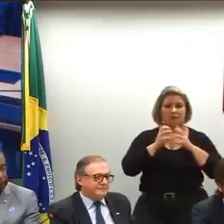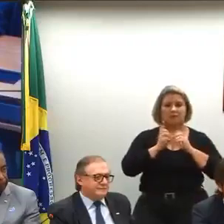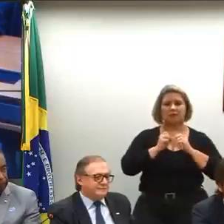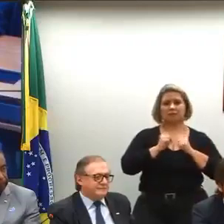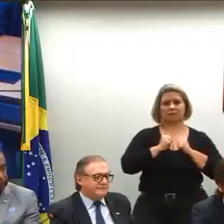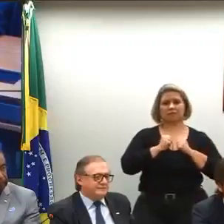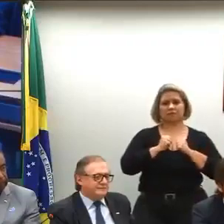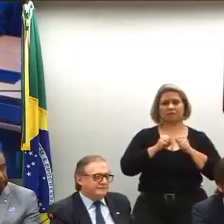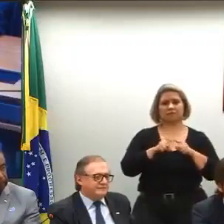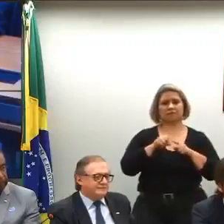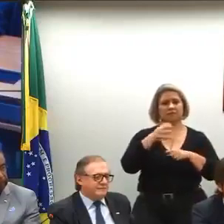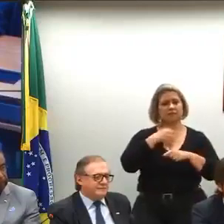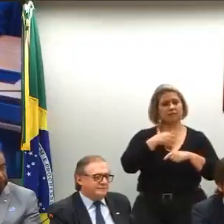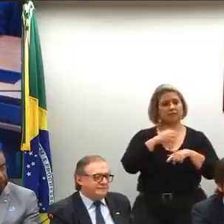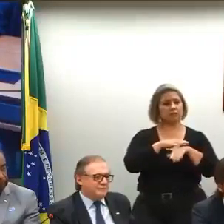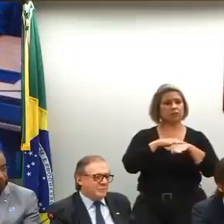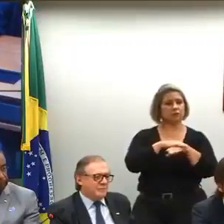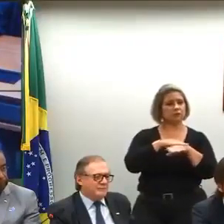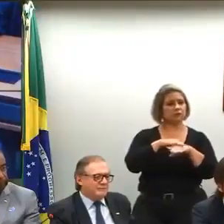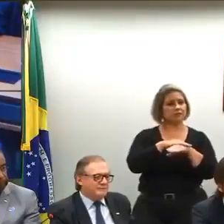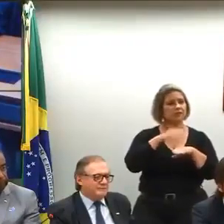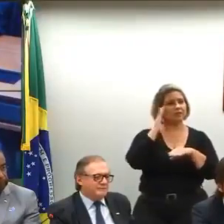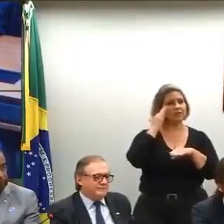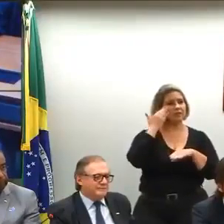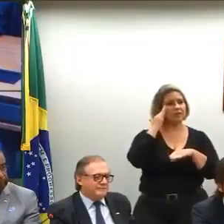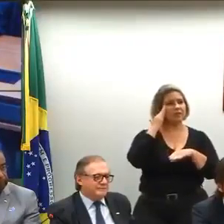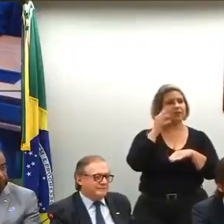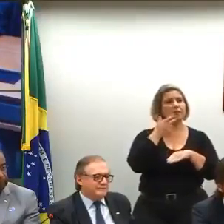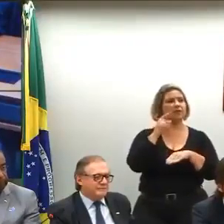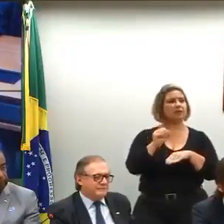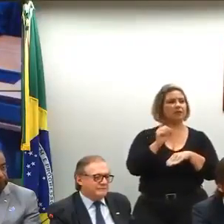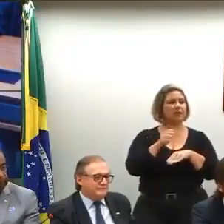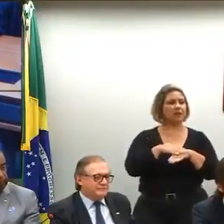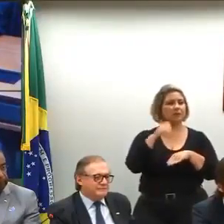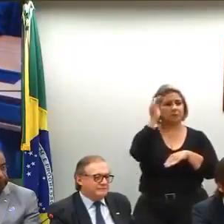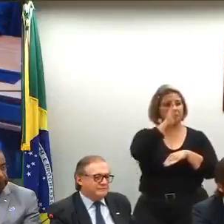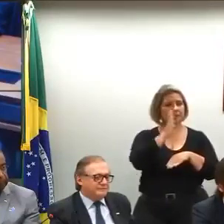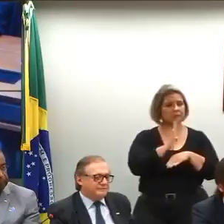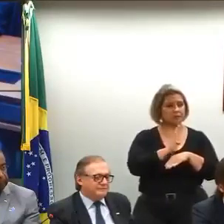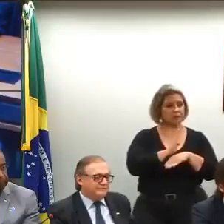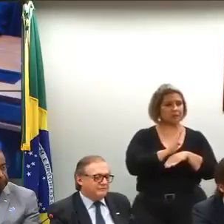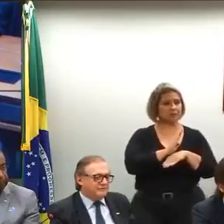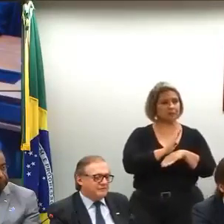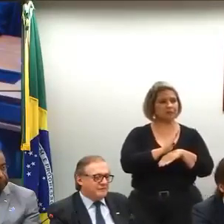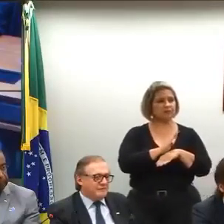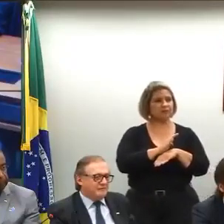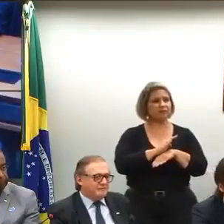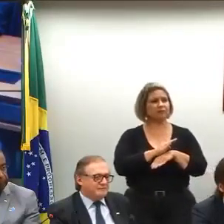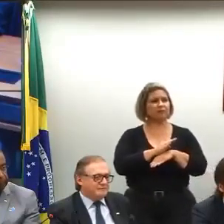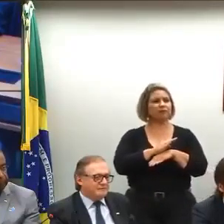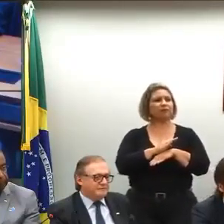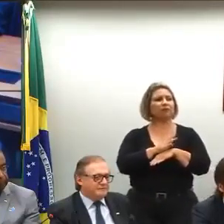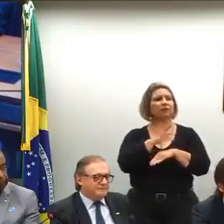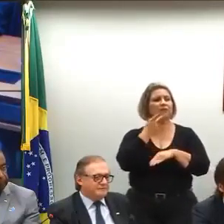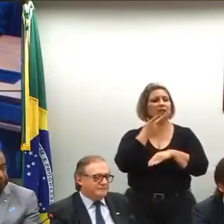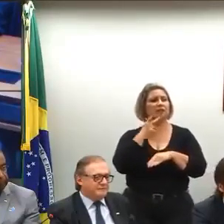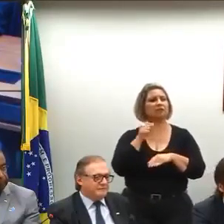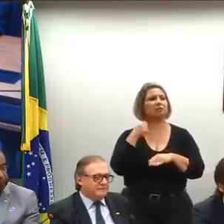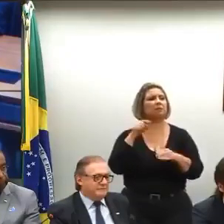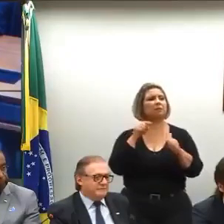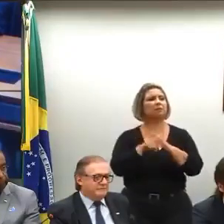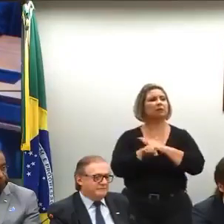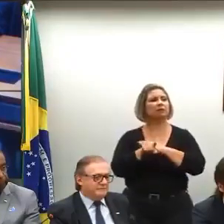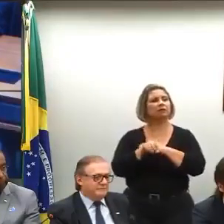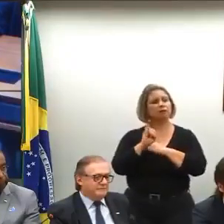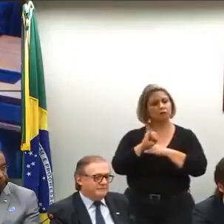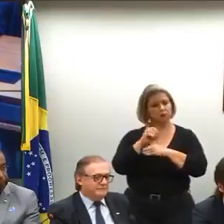que, ao menos, sentem para conversar e entenderem o que a gente quer para esse Brasil. E eu queria concluir, senhor ministro, dizendo e perguntando